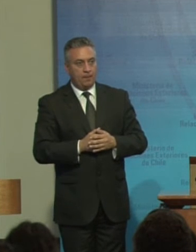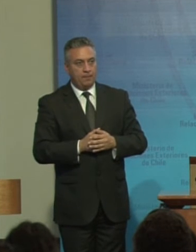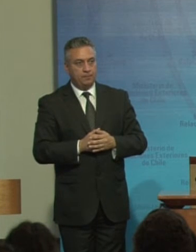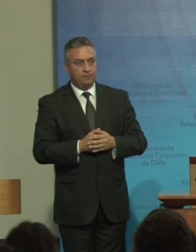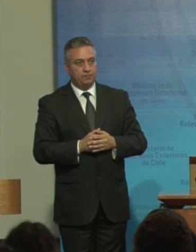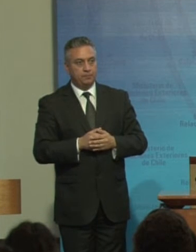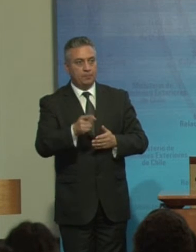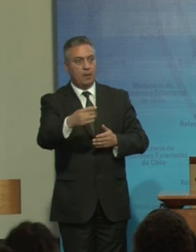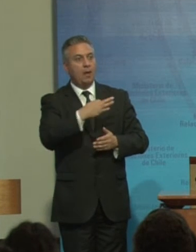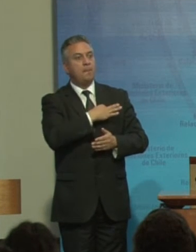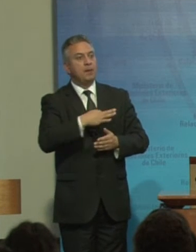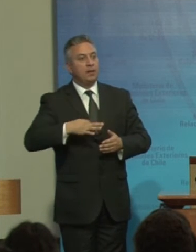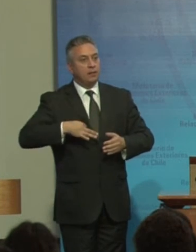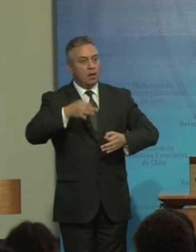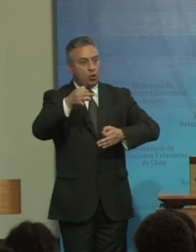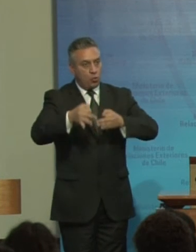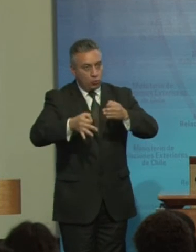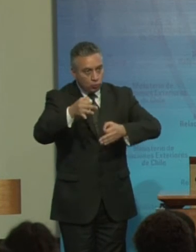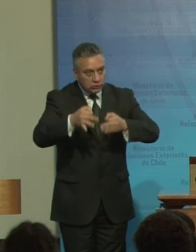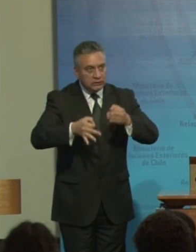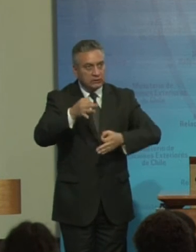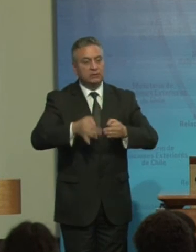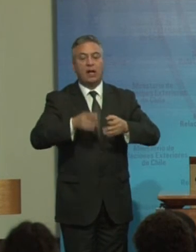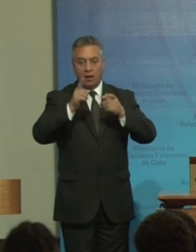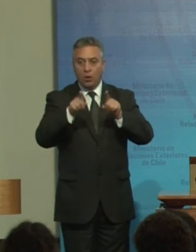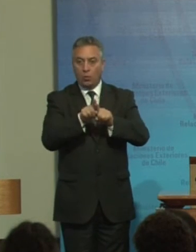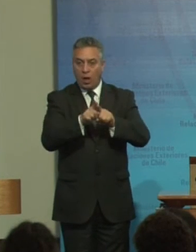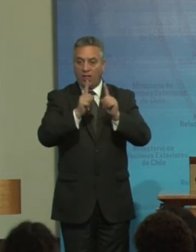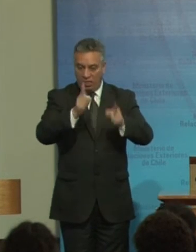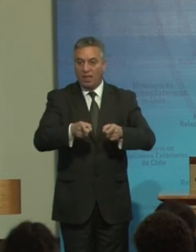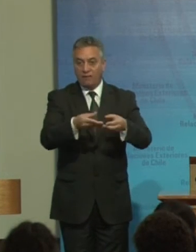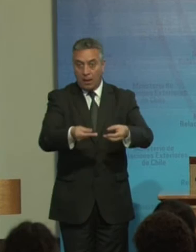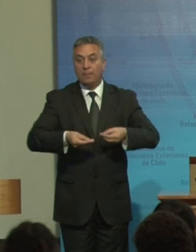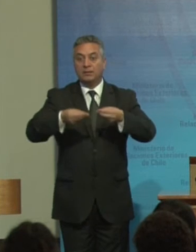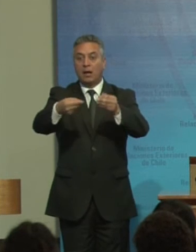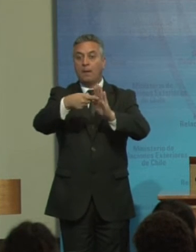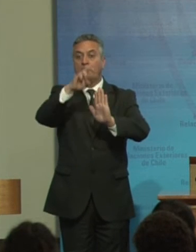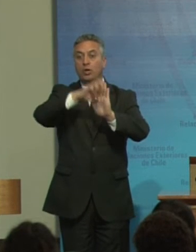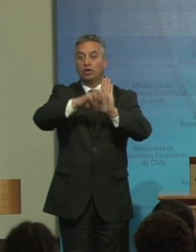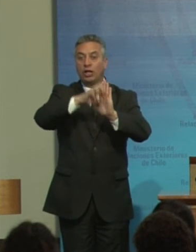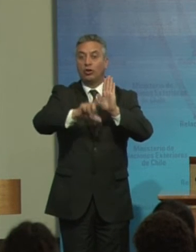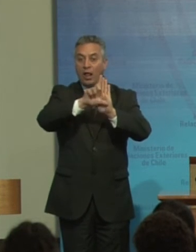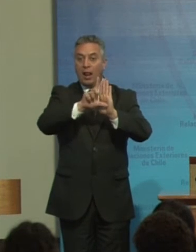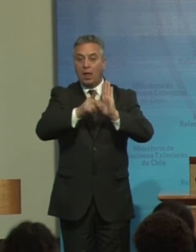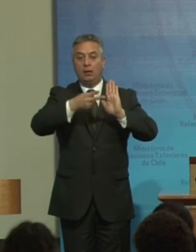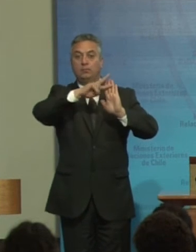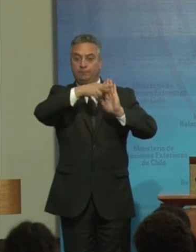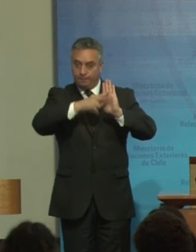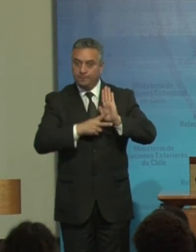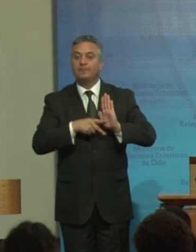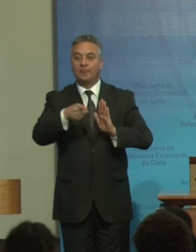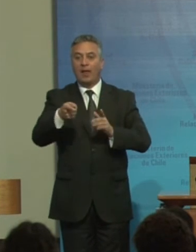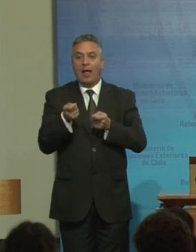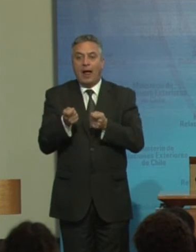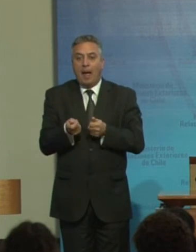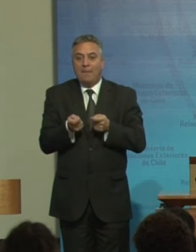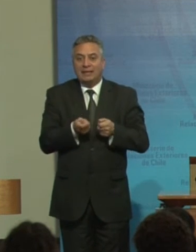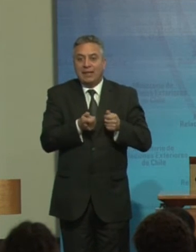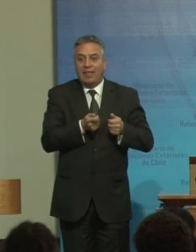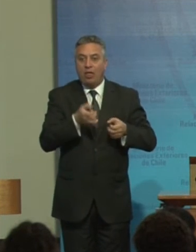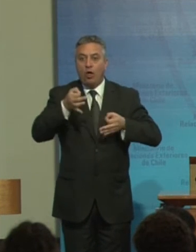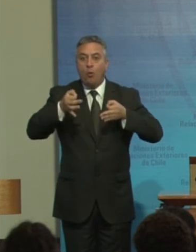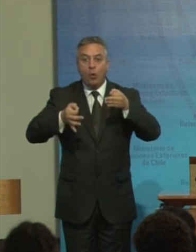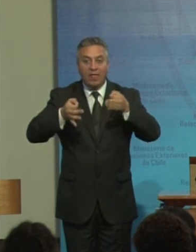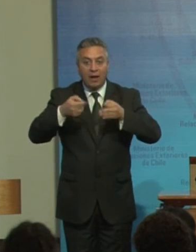El ministerio De justicia Debe presentar El proyecto De ley Para la reforma De la capacidad Jurídica De acuerdo Con el artículo